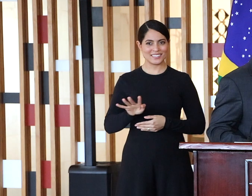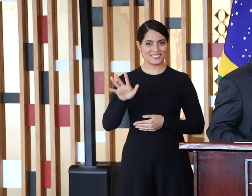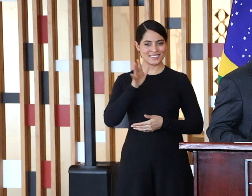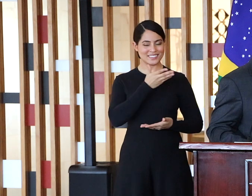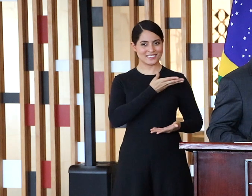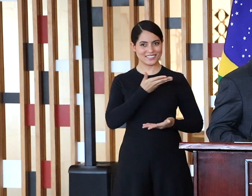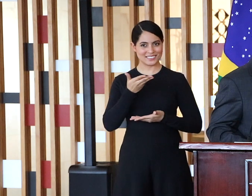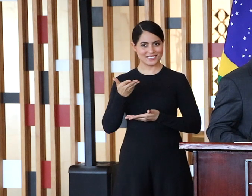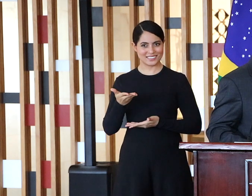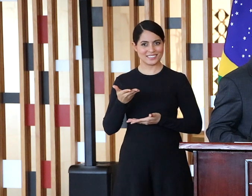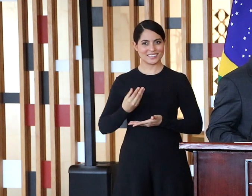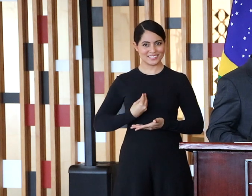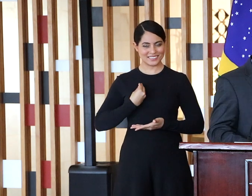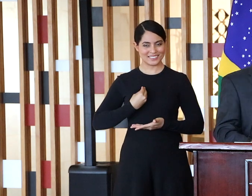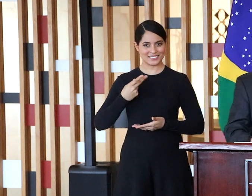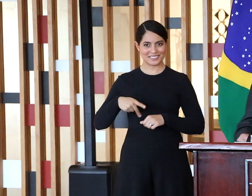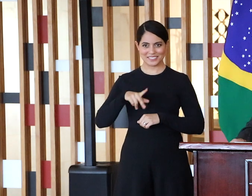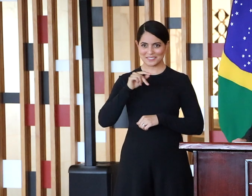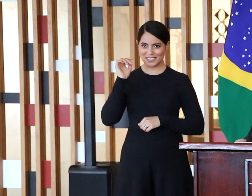Seja muito bem-vindo de volta ao Brasil.